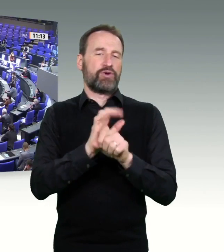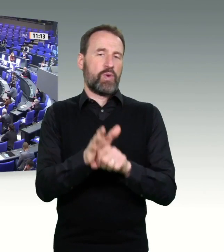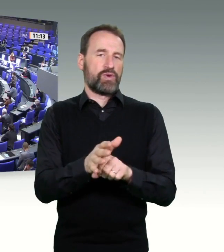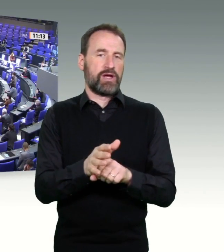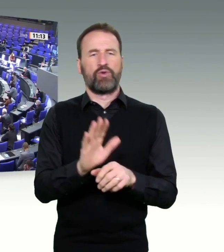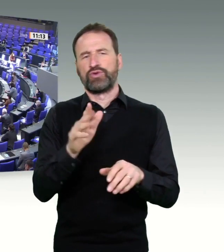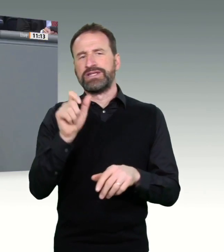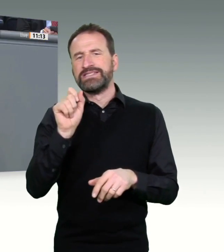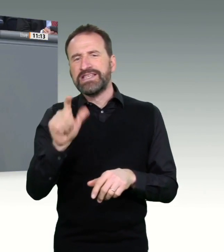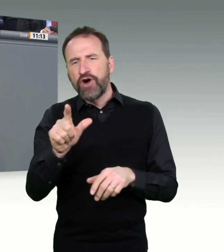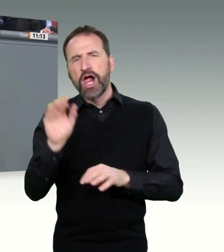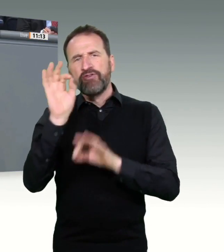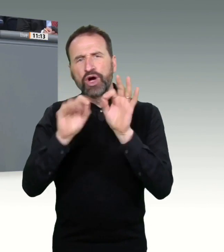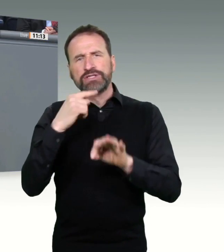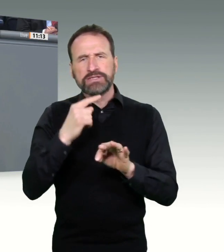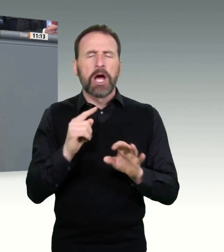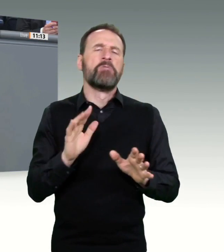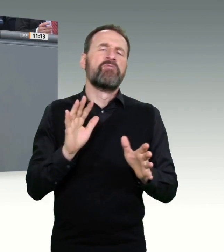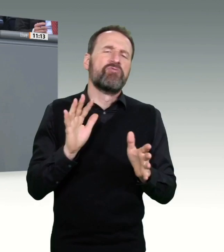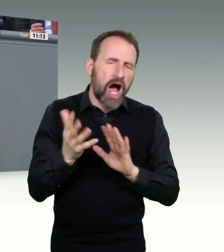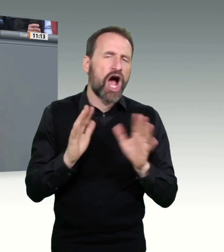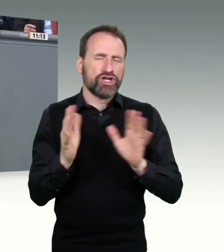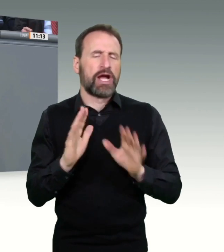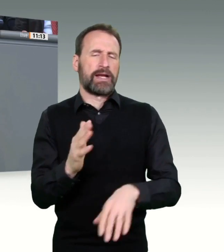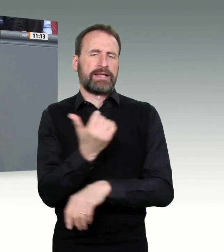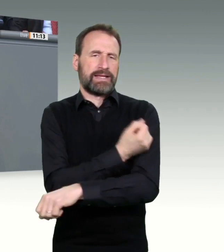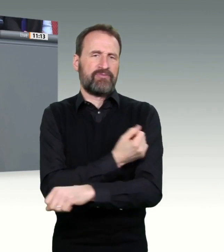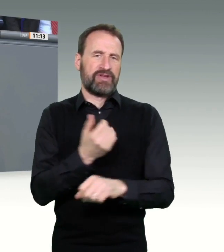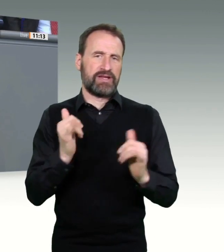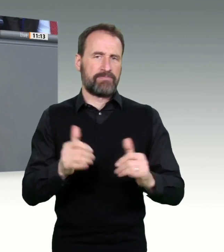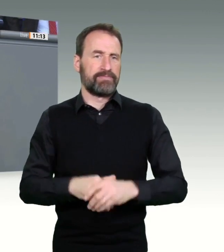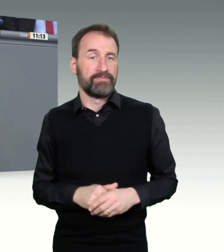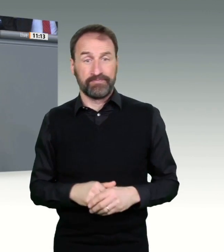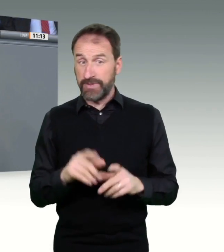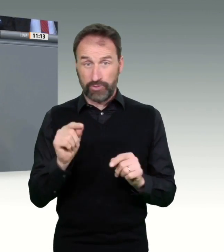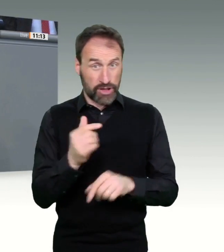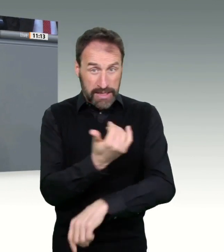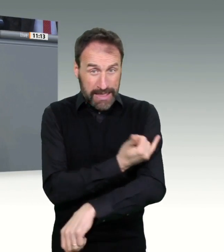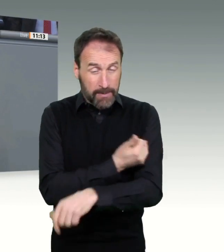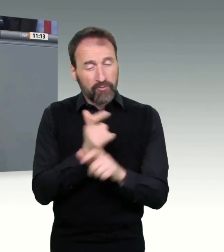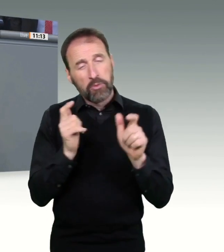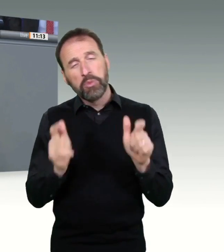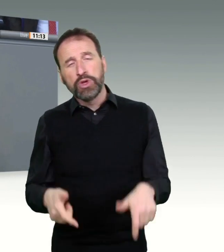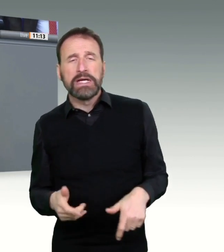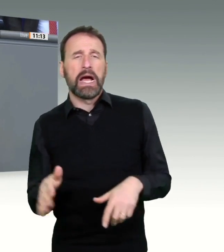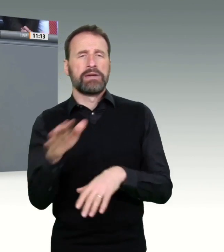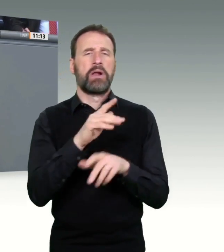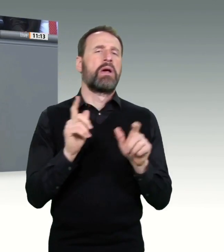zuversichtlich, dass ich bis zum Sommer jede und jeder impfen lassen kann, der das will. Aber, Damen und Herren der FDP,